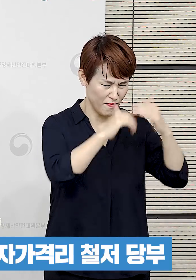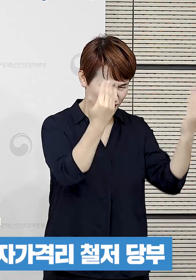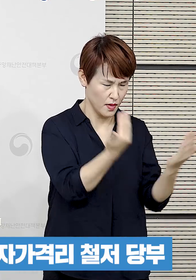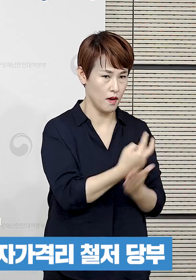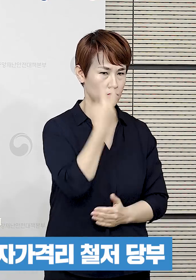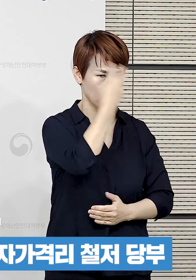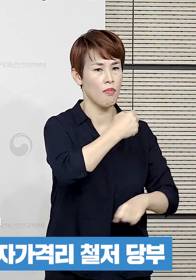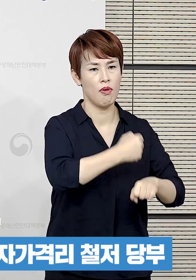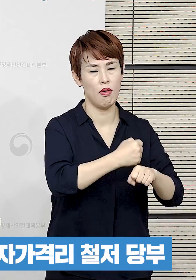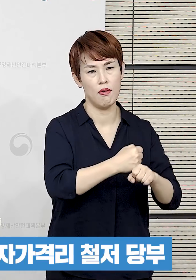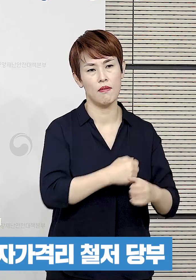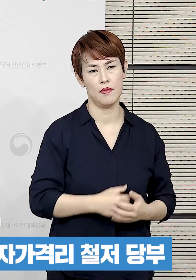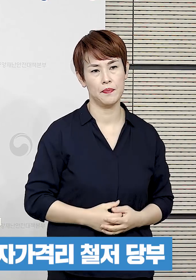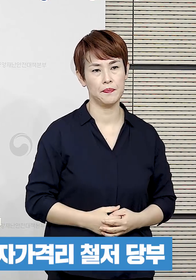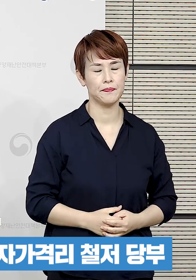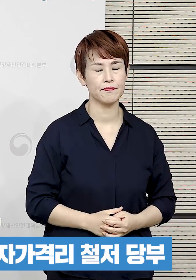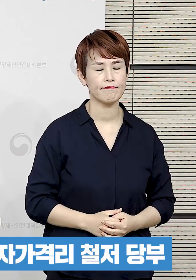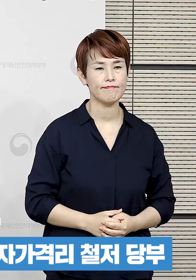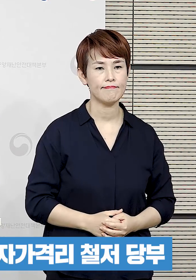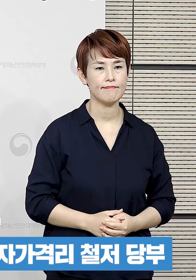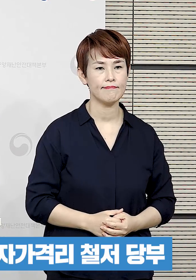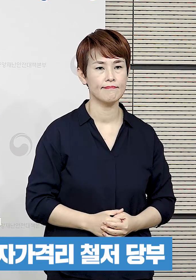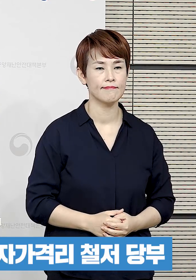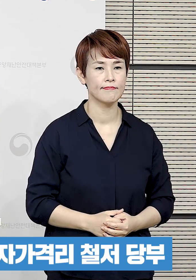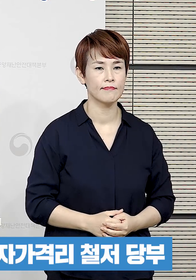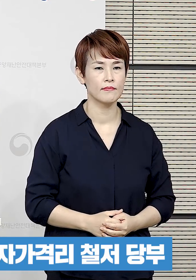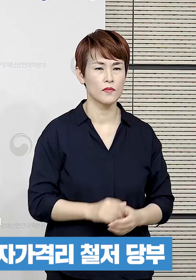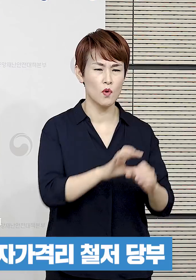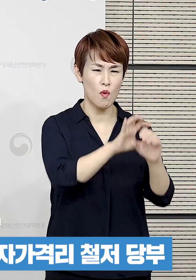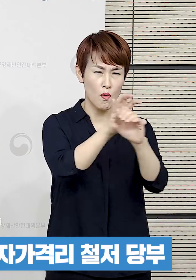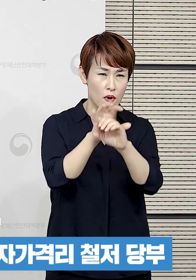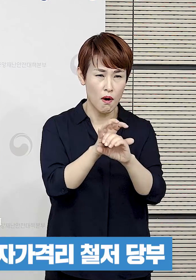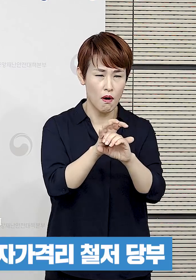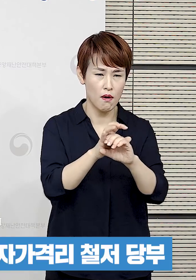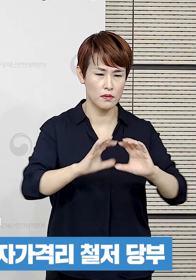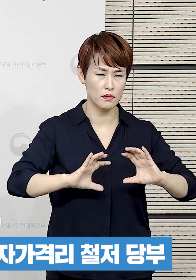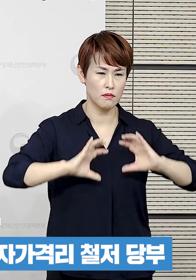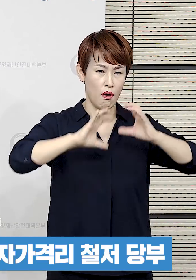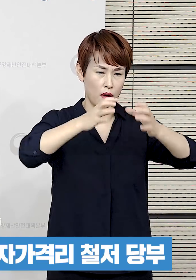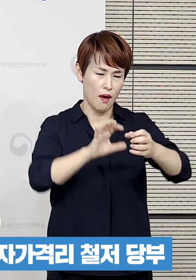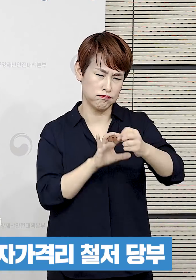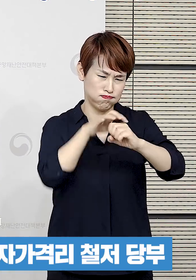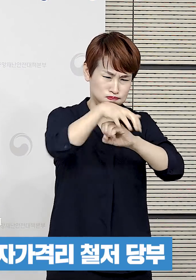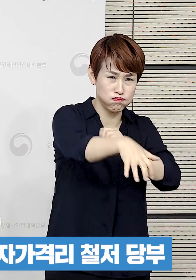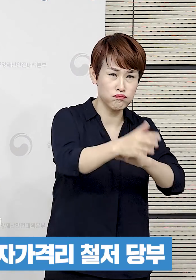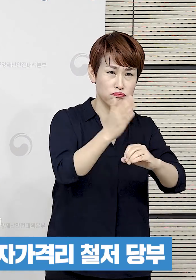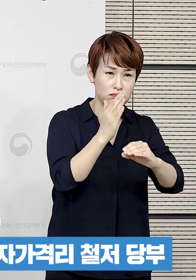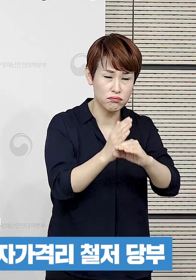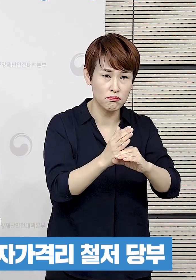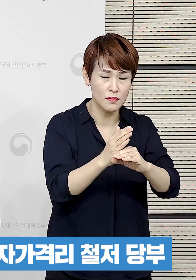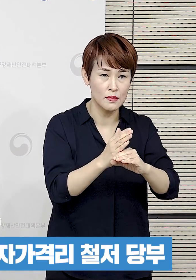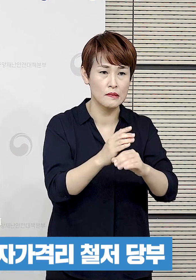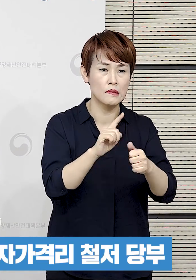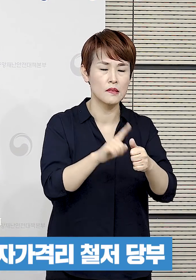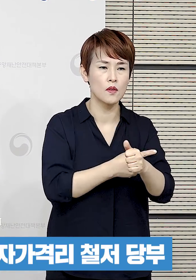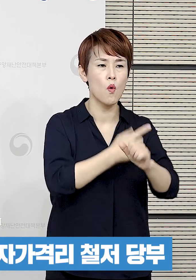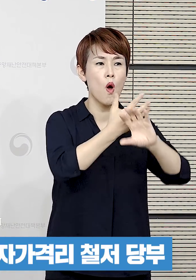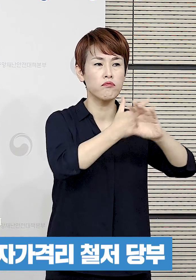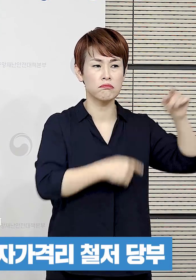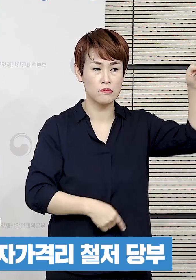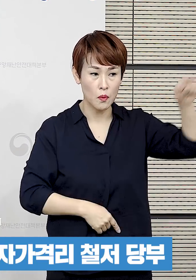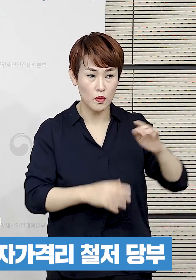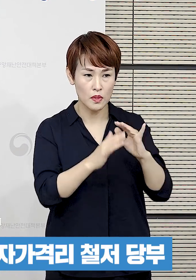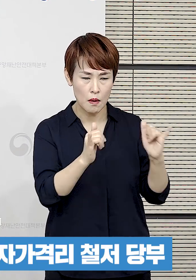진단검사도 검토해 나갈 계획입니다. 코로나19가 세계적으로 대유행되면서 외국에 입국하시는 분들은